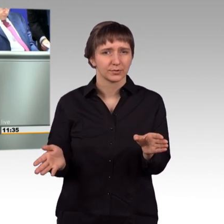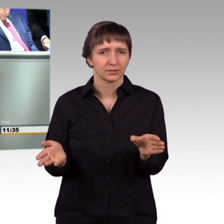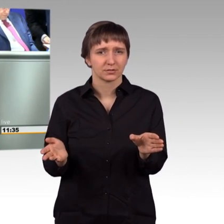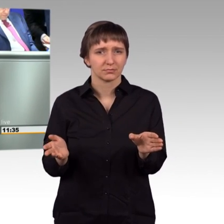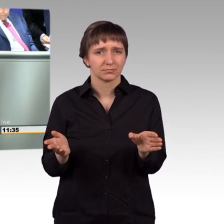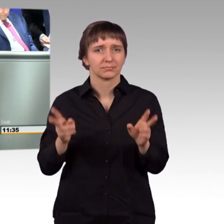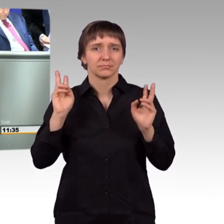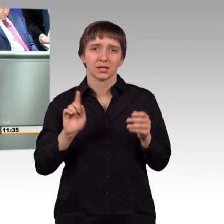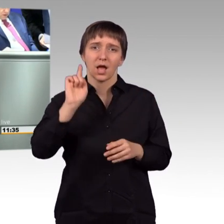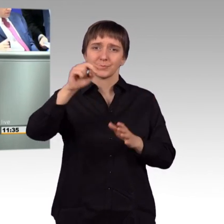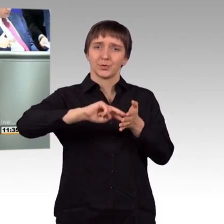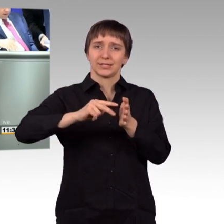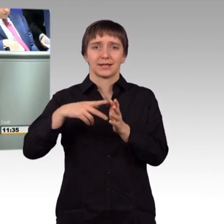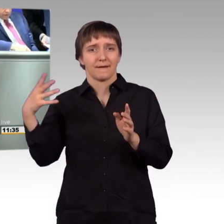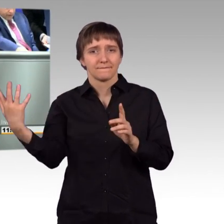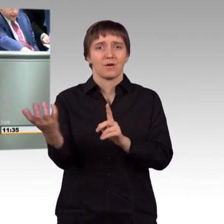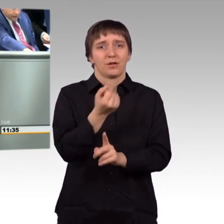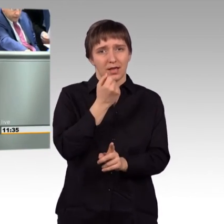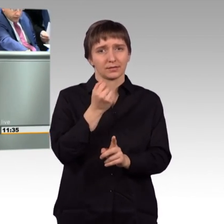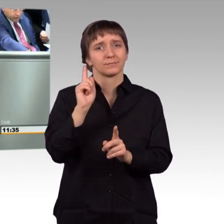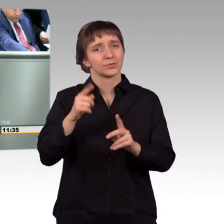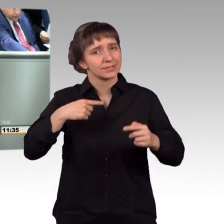Außenpolitik muss doch immer auch Realpolitik sein.